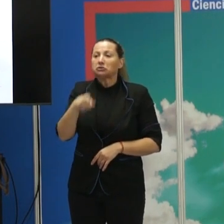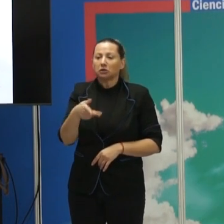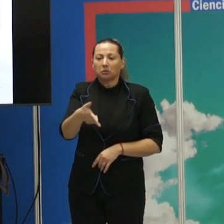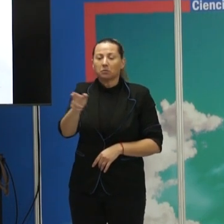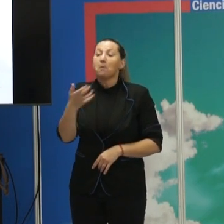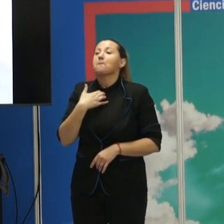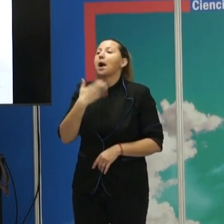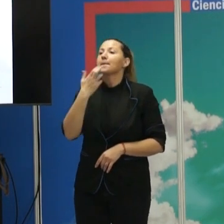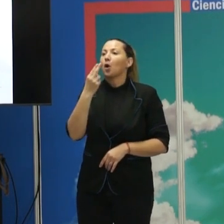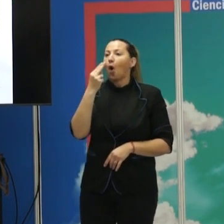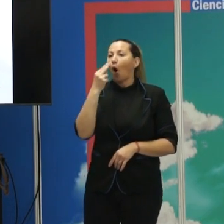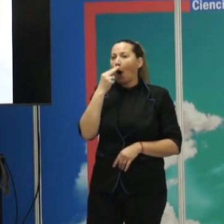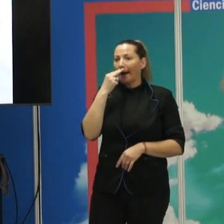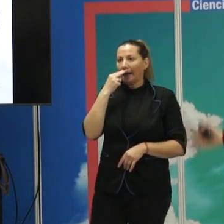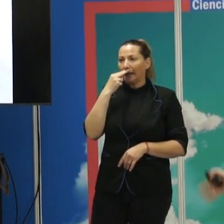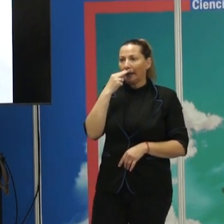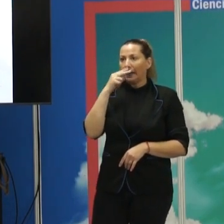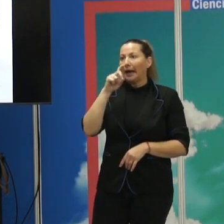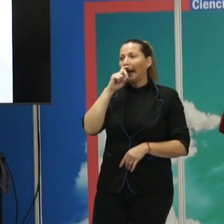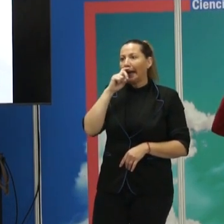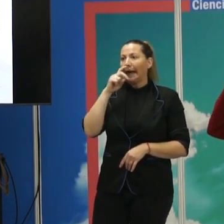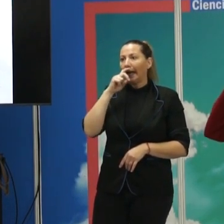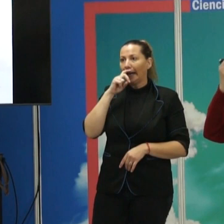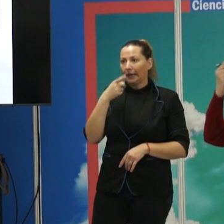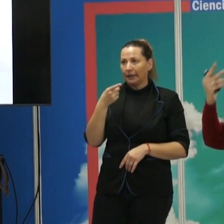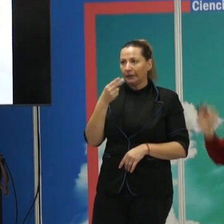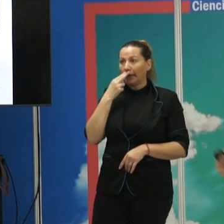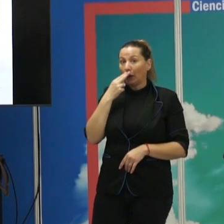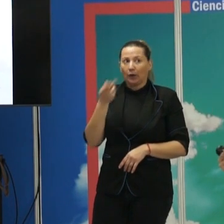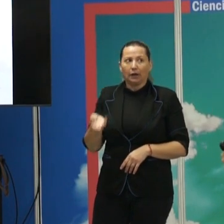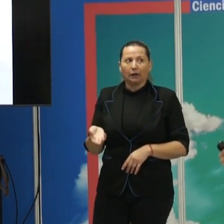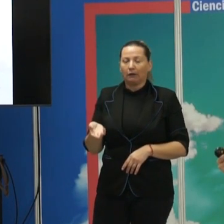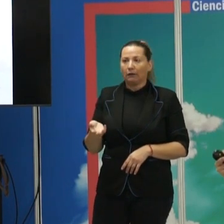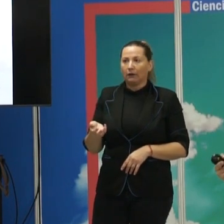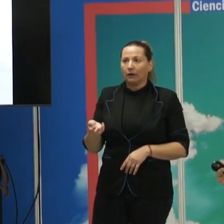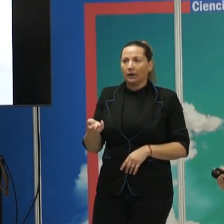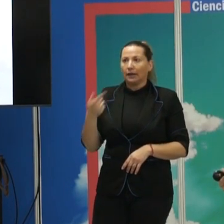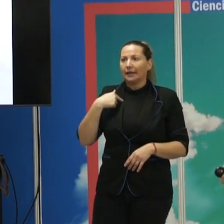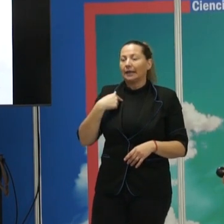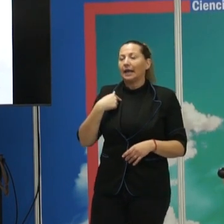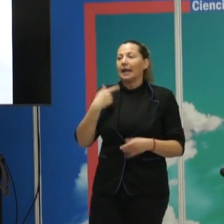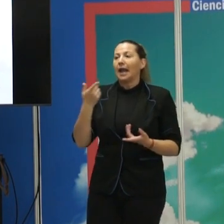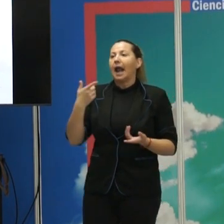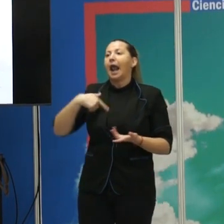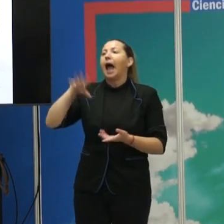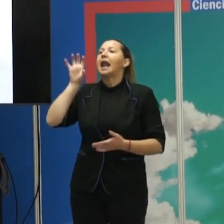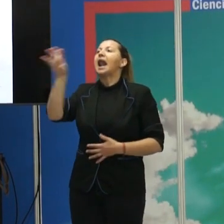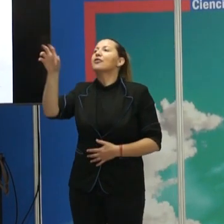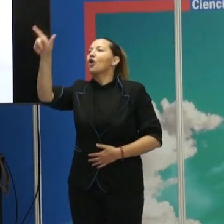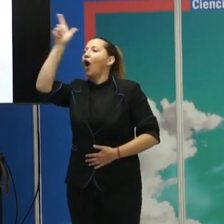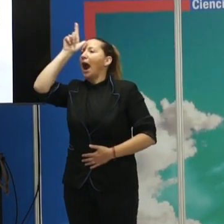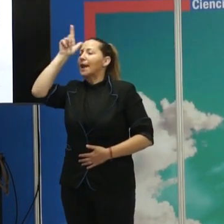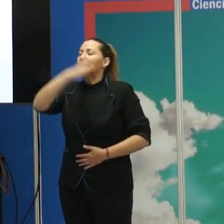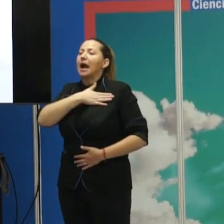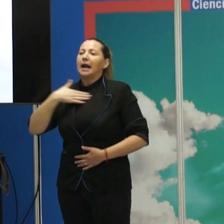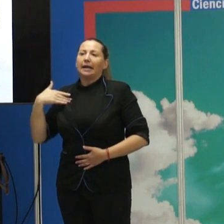Hitler, por ejemplo, cuando intentó recuperar lo que él consideraba que era la esencia de la nación alemana, ¿vale? Llevándose